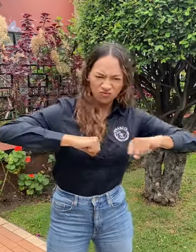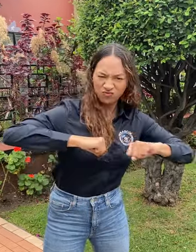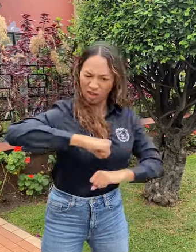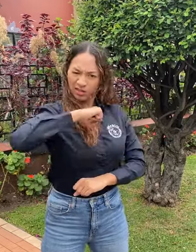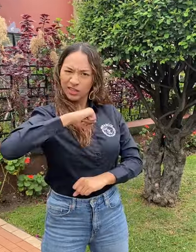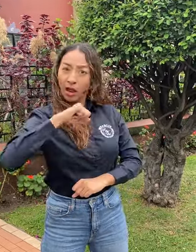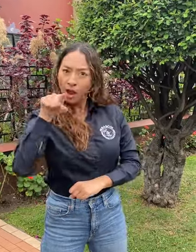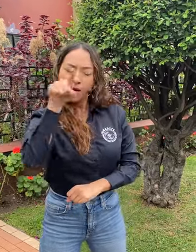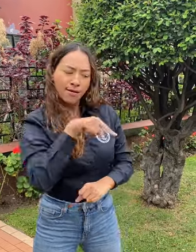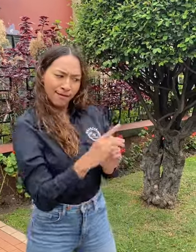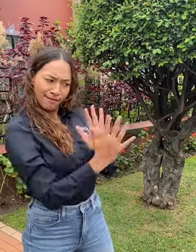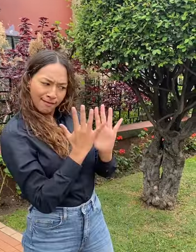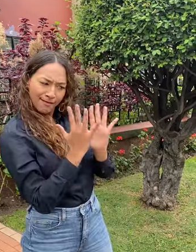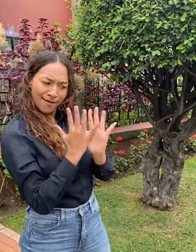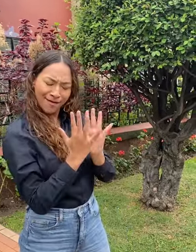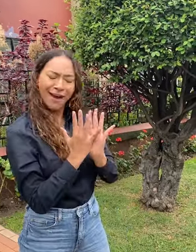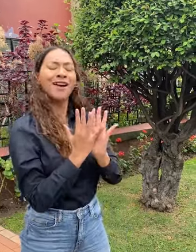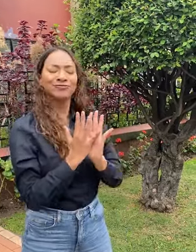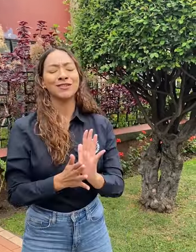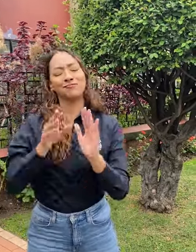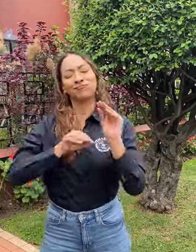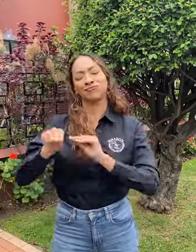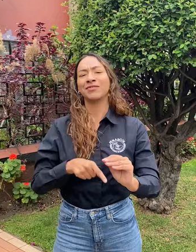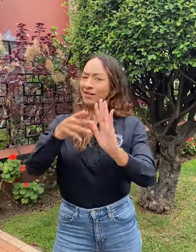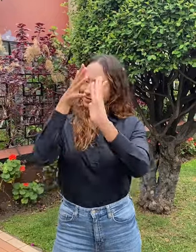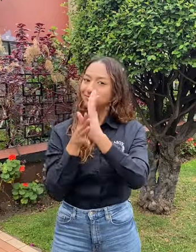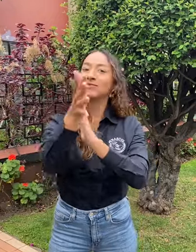personas sordas. Ellos te podrán dar información para tus producciones.